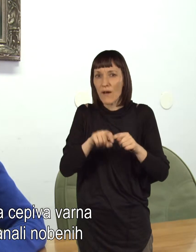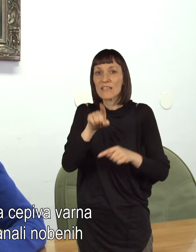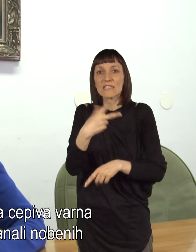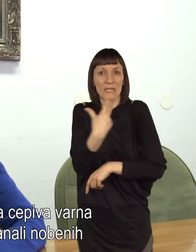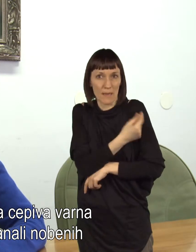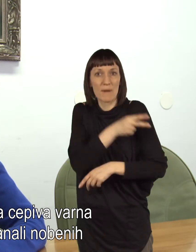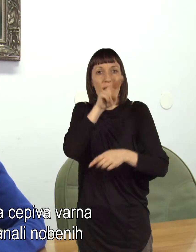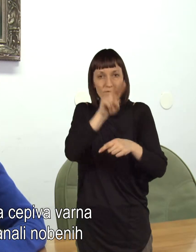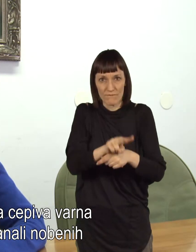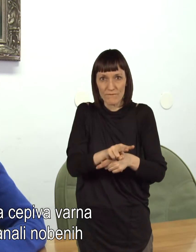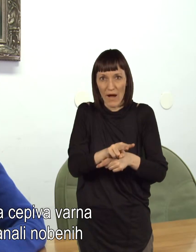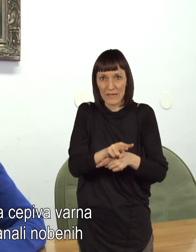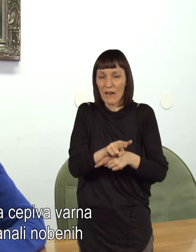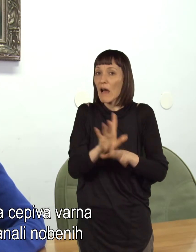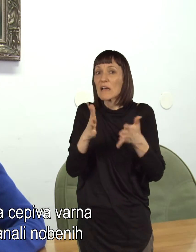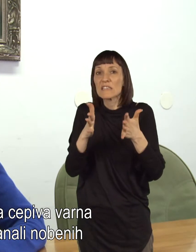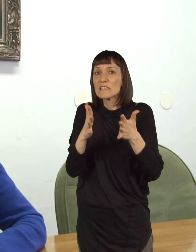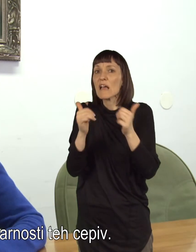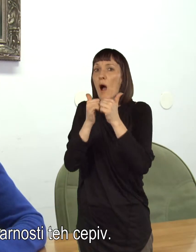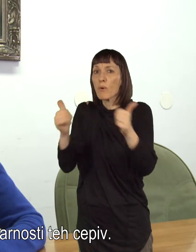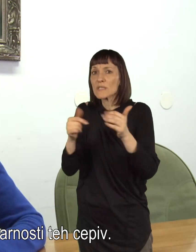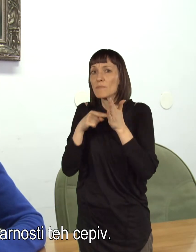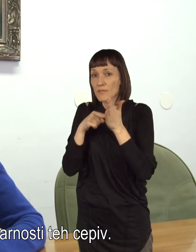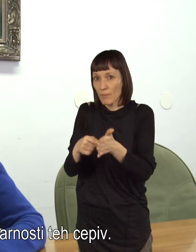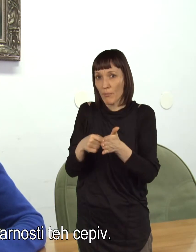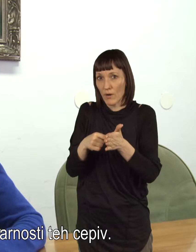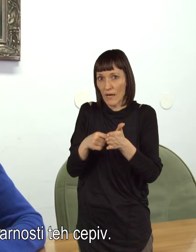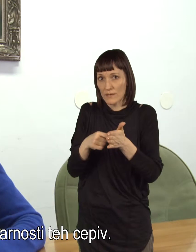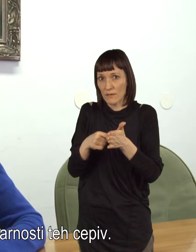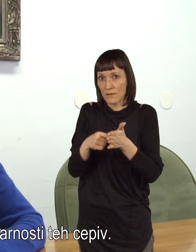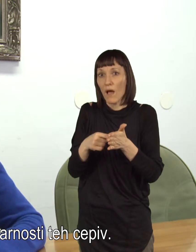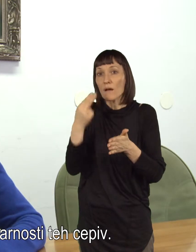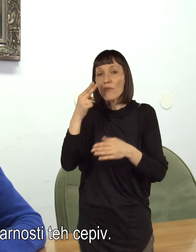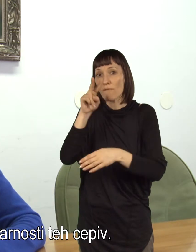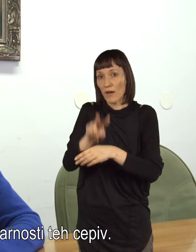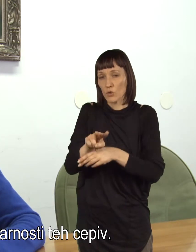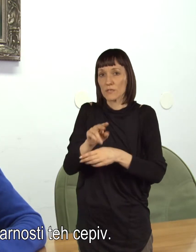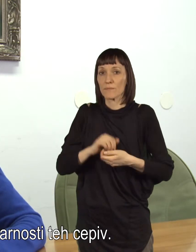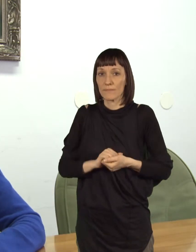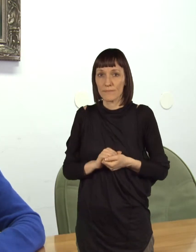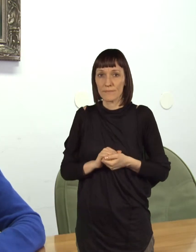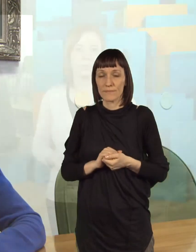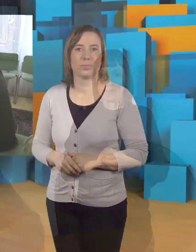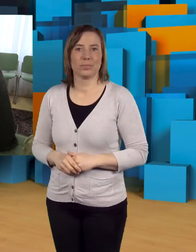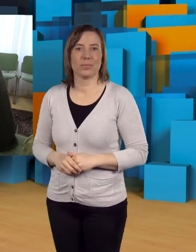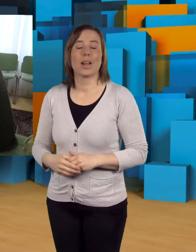da so ta cepiva varna in da niso zaznali nobenih posebnosti glede varnosti teh cepiv.